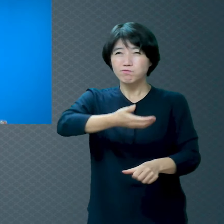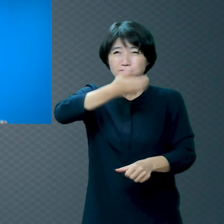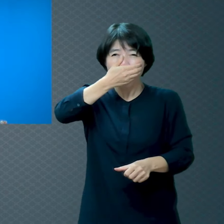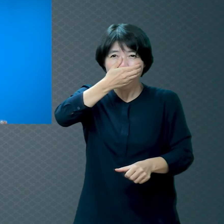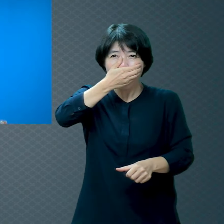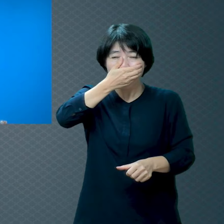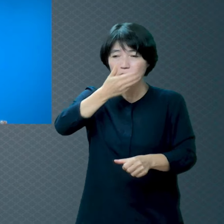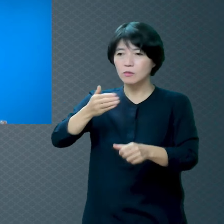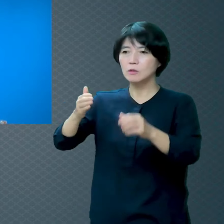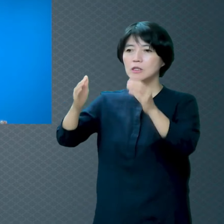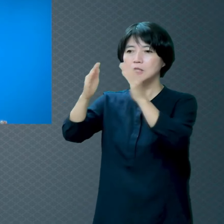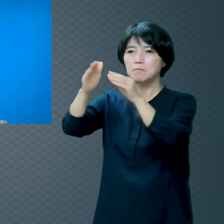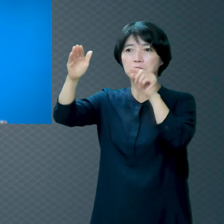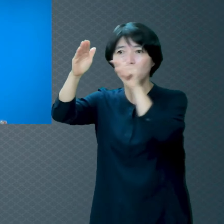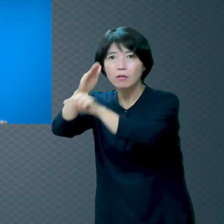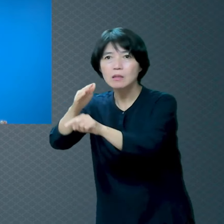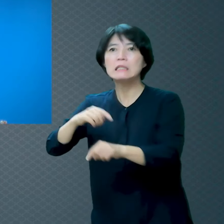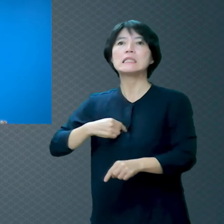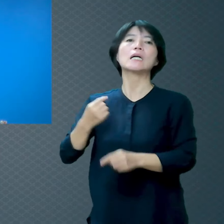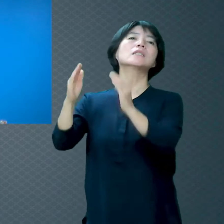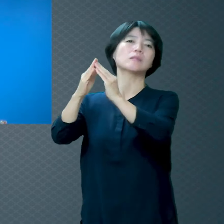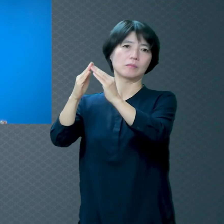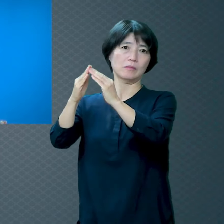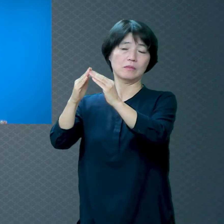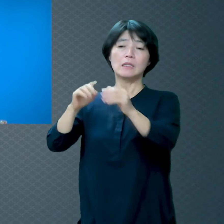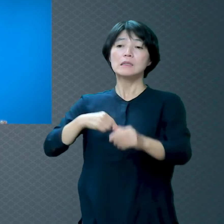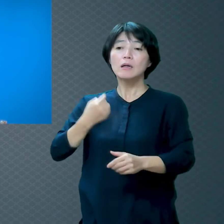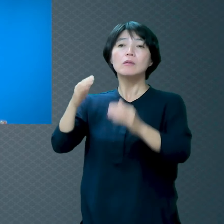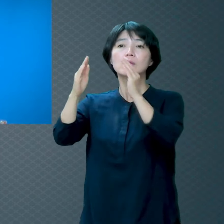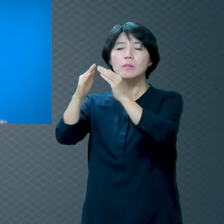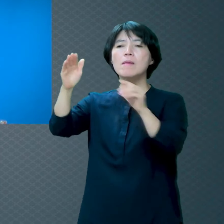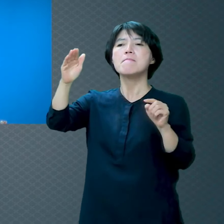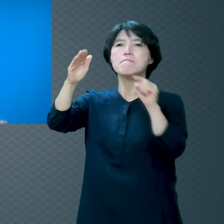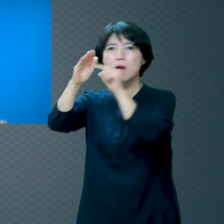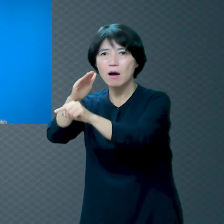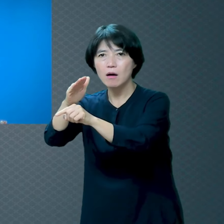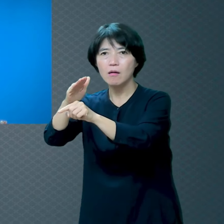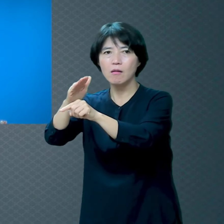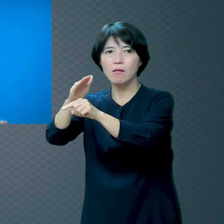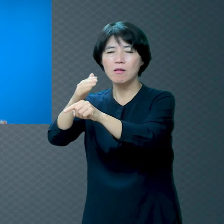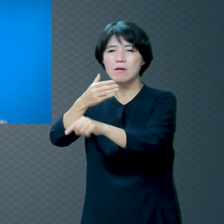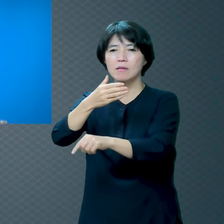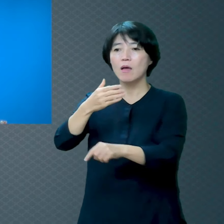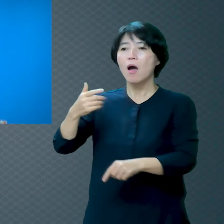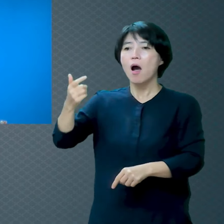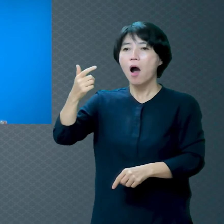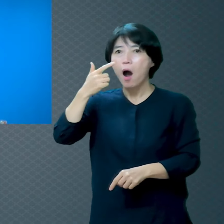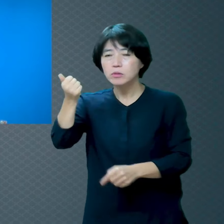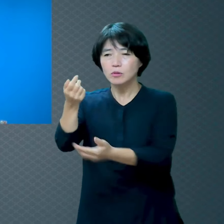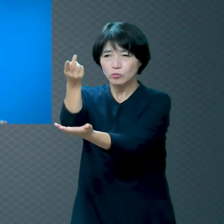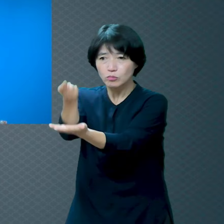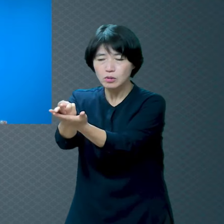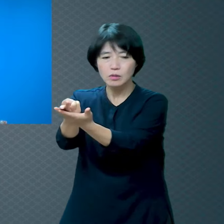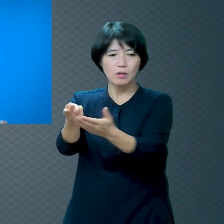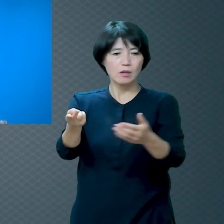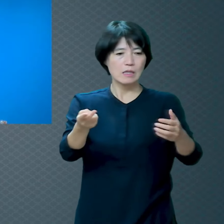아버지가 놀라서 깼어요 그러니까 칼로 아버지를 찔렀어요